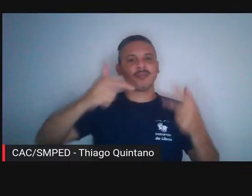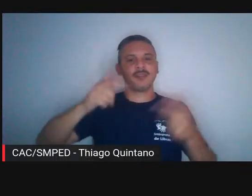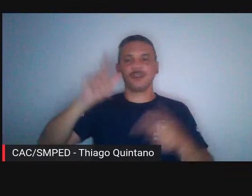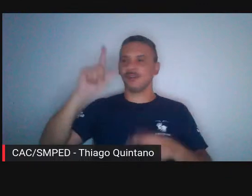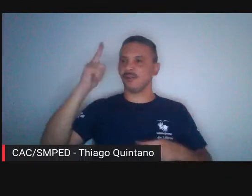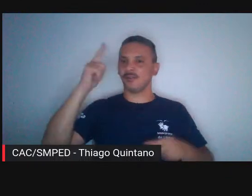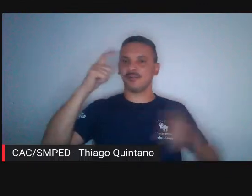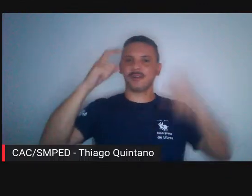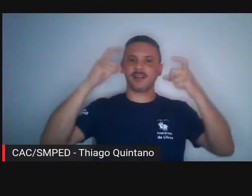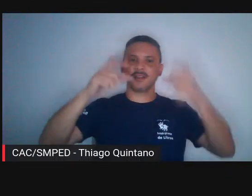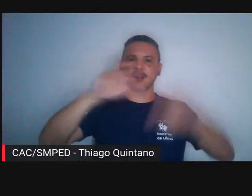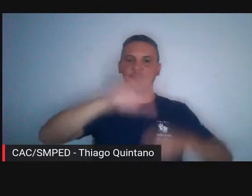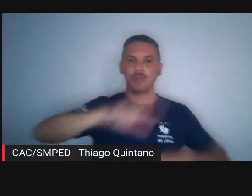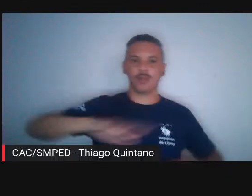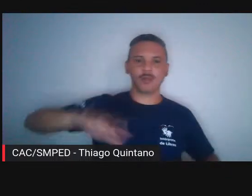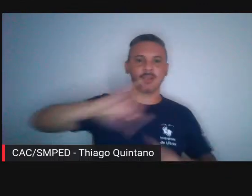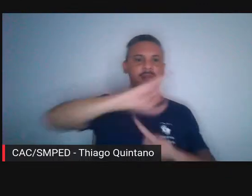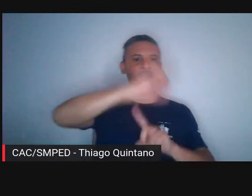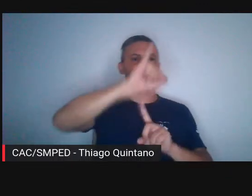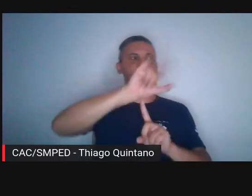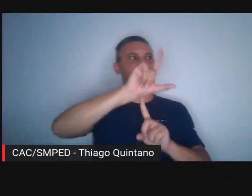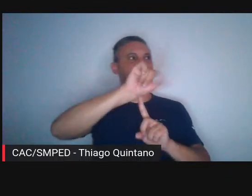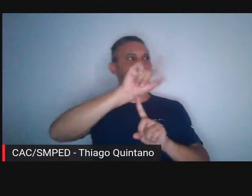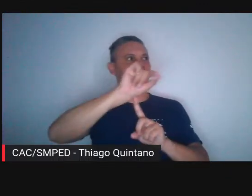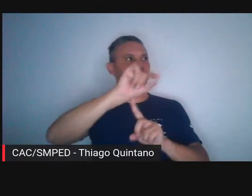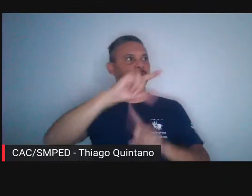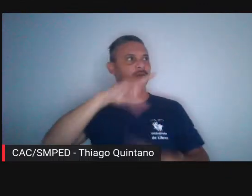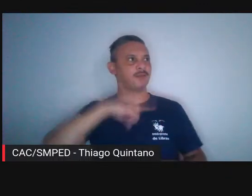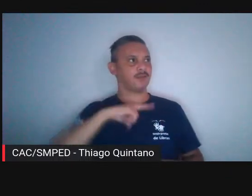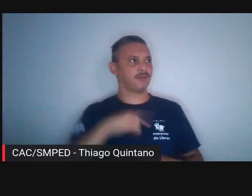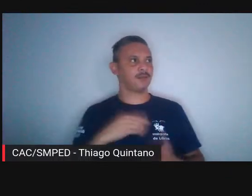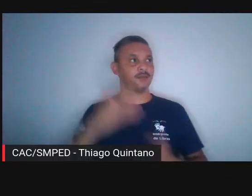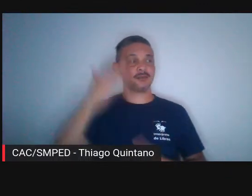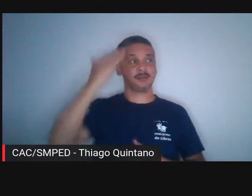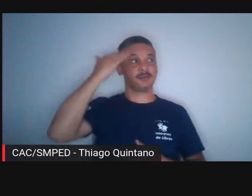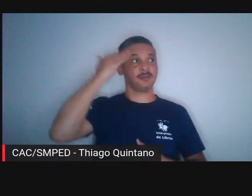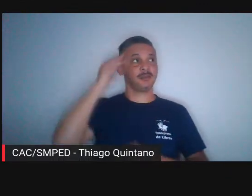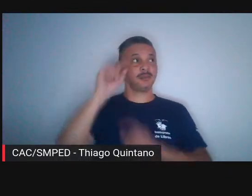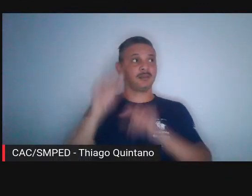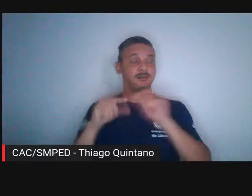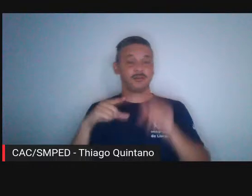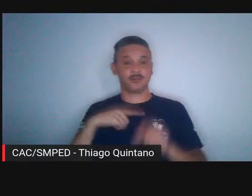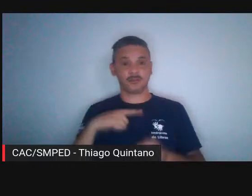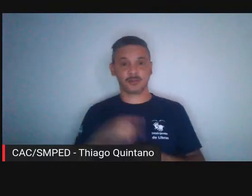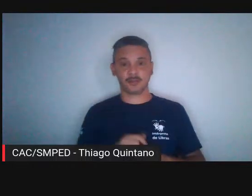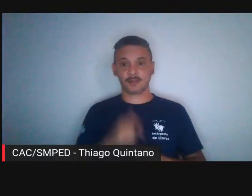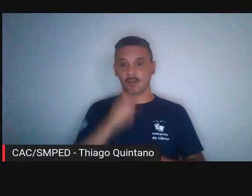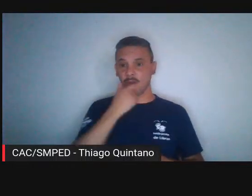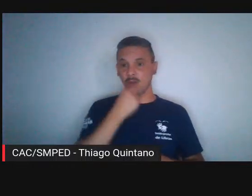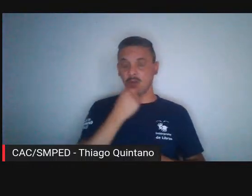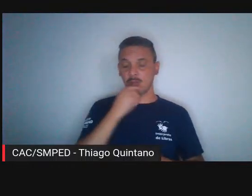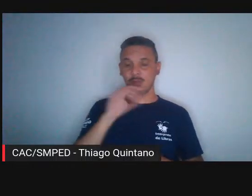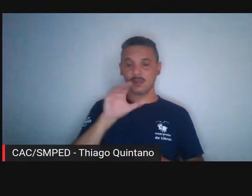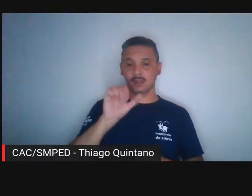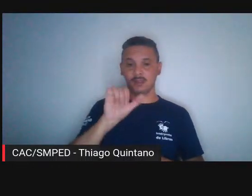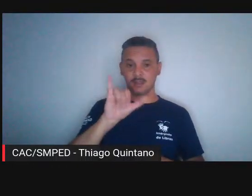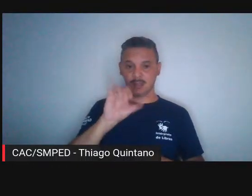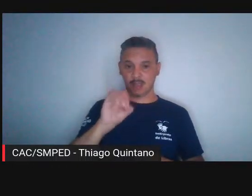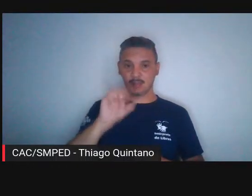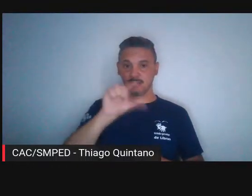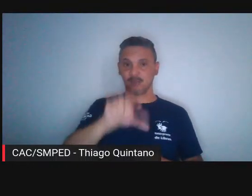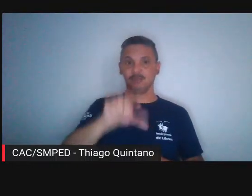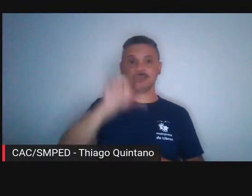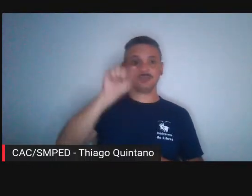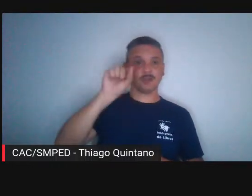construção. E é curioso que Caio tenha escolhido de